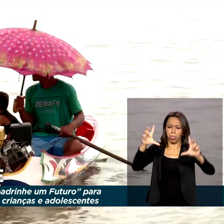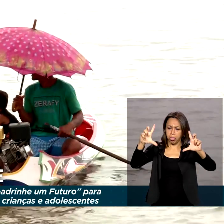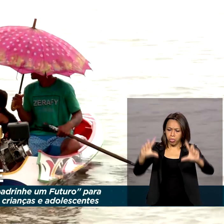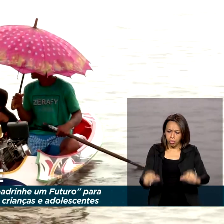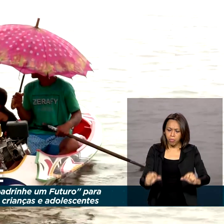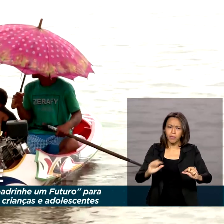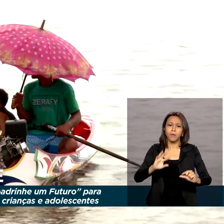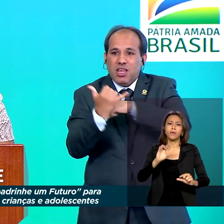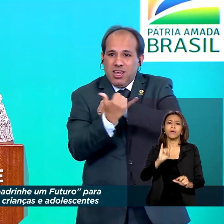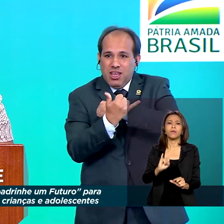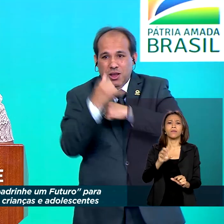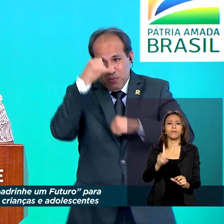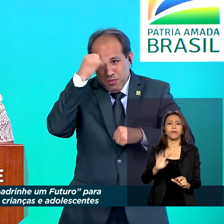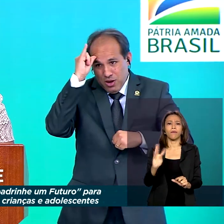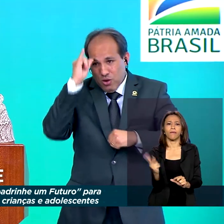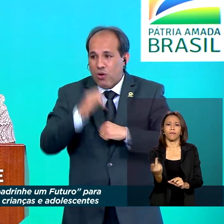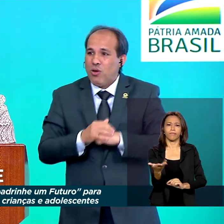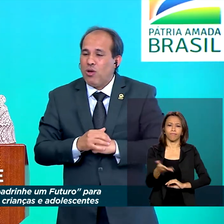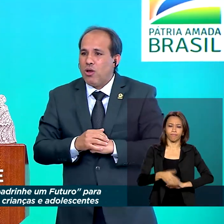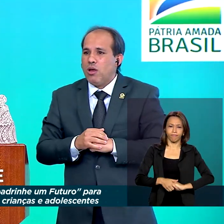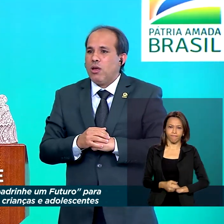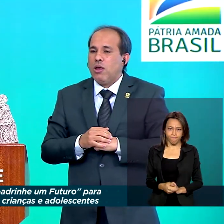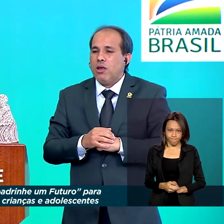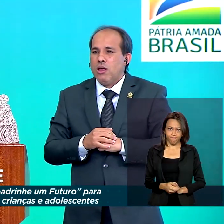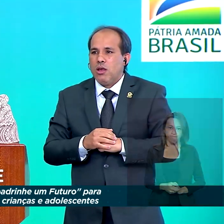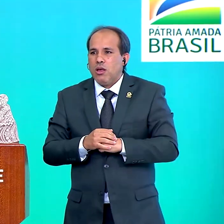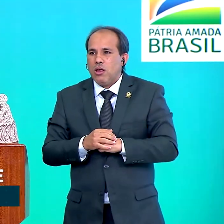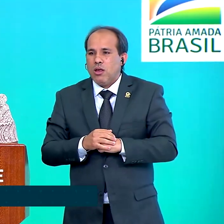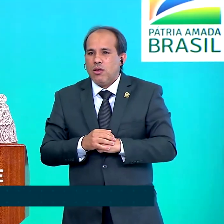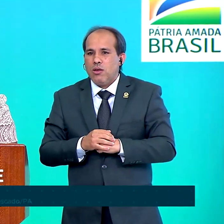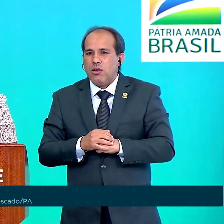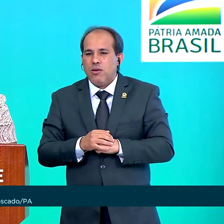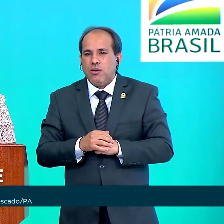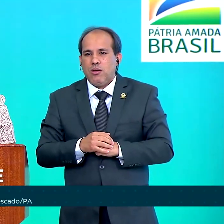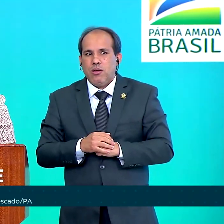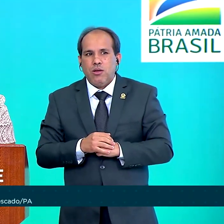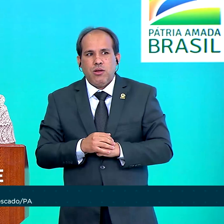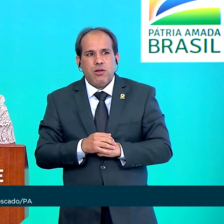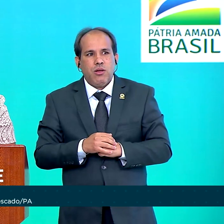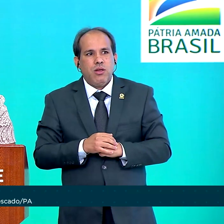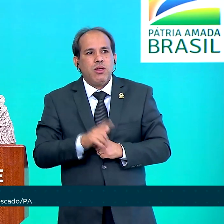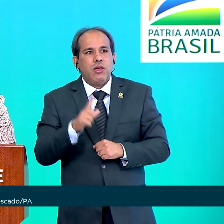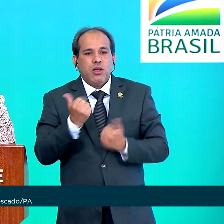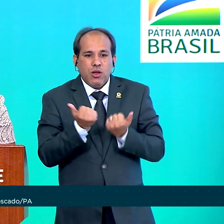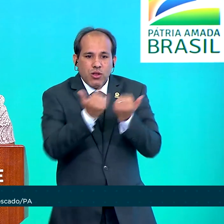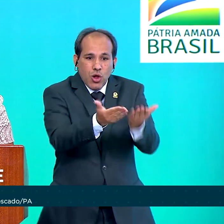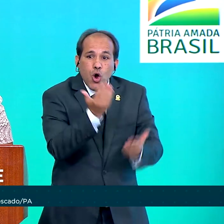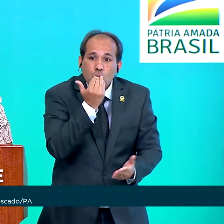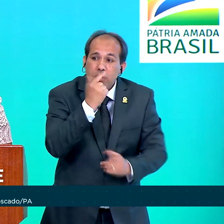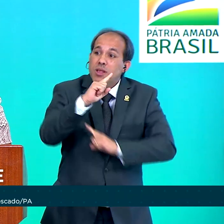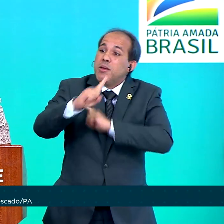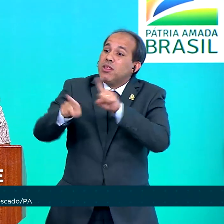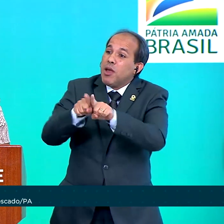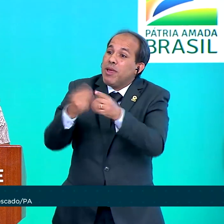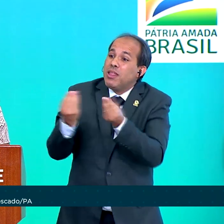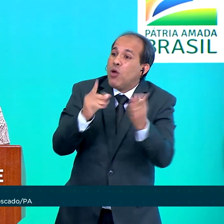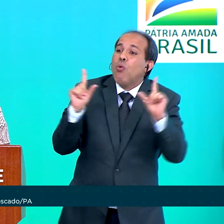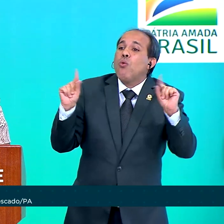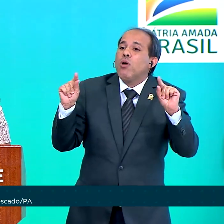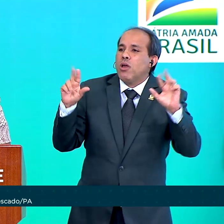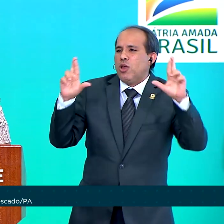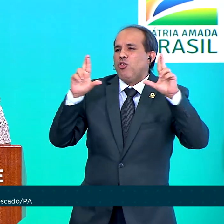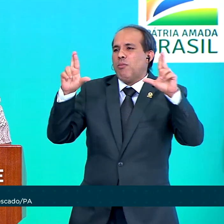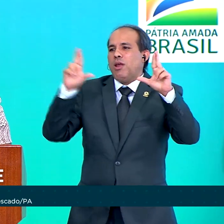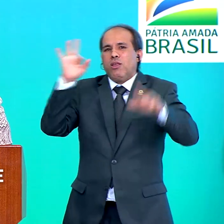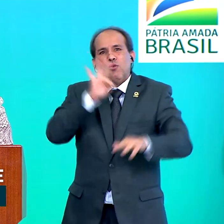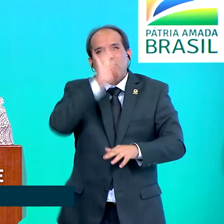humano do país. Onde não só levou alimento, mas levou uma esperança de um futuro